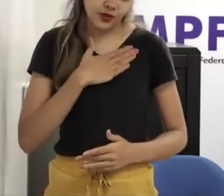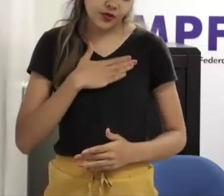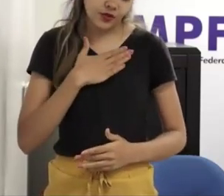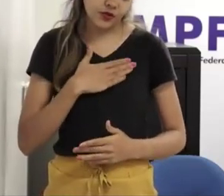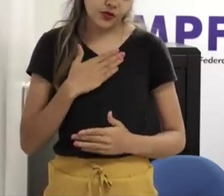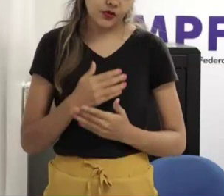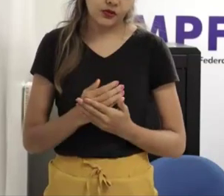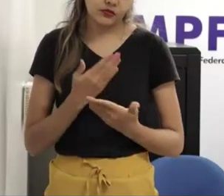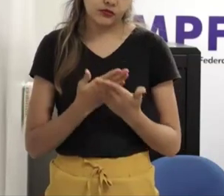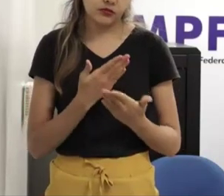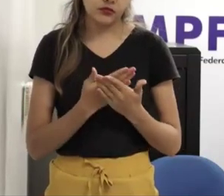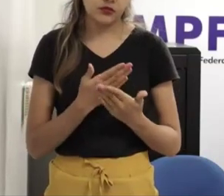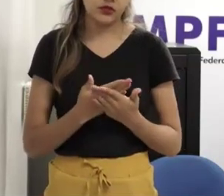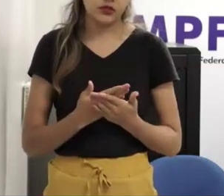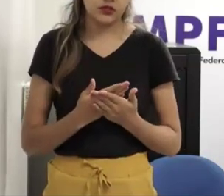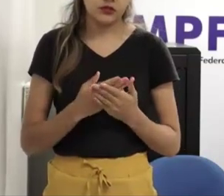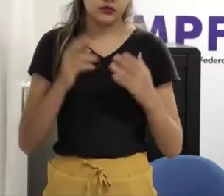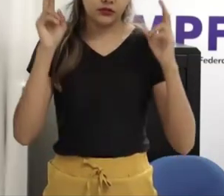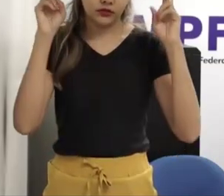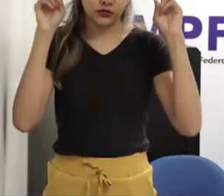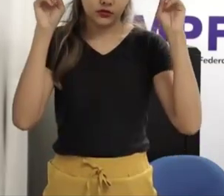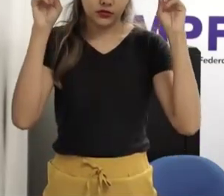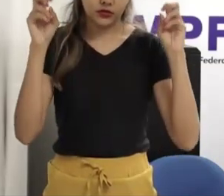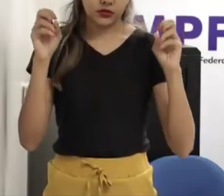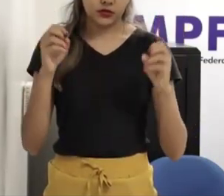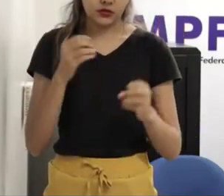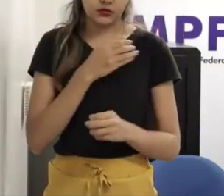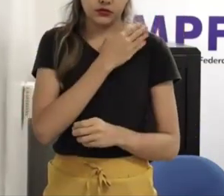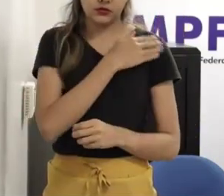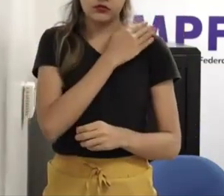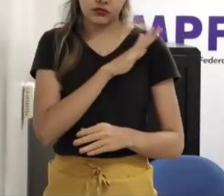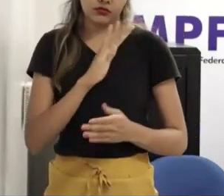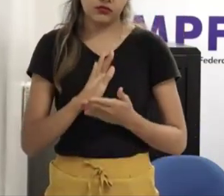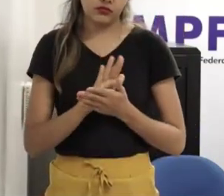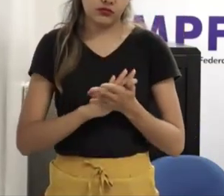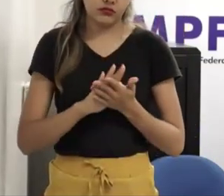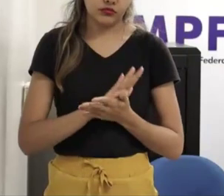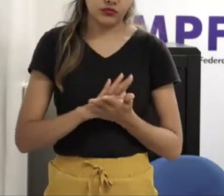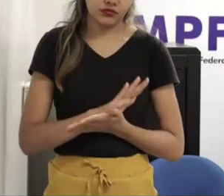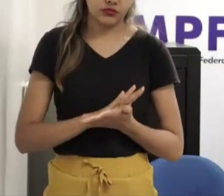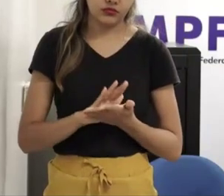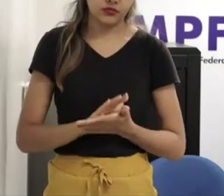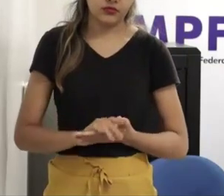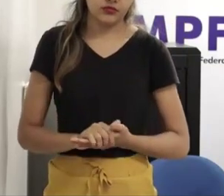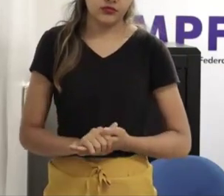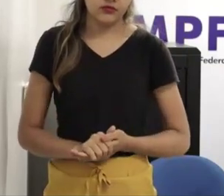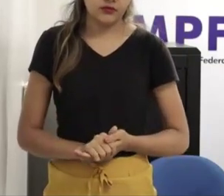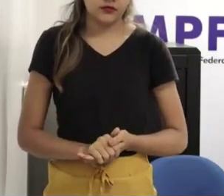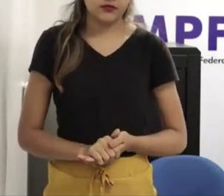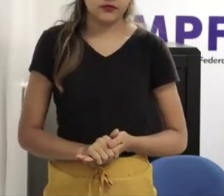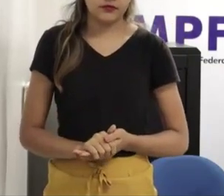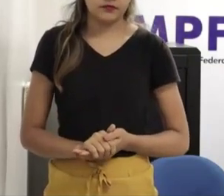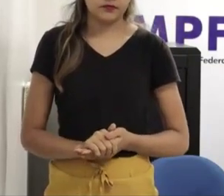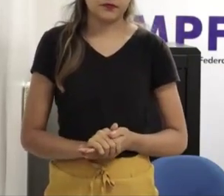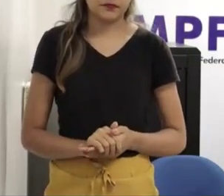julgamento moral né e eu acho que isso atrapalha muito a gente que são as moralidades querendo fazer um